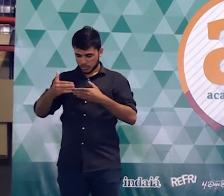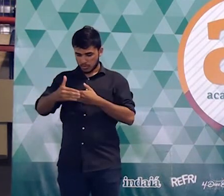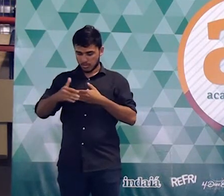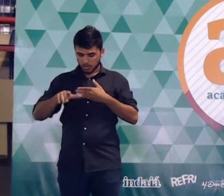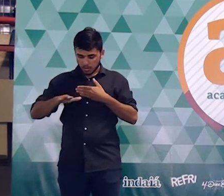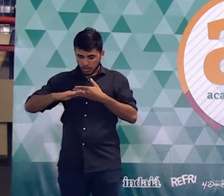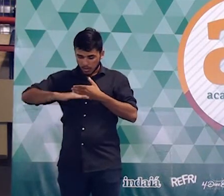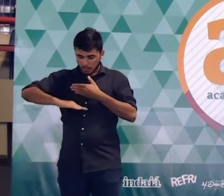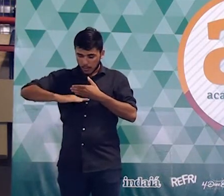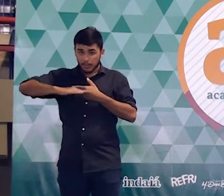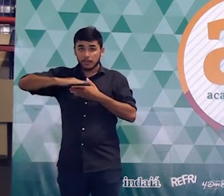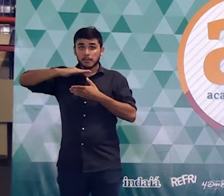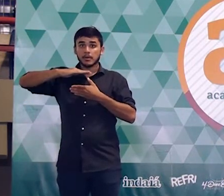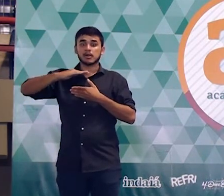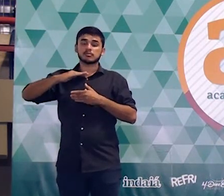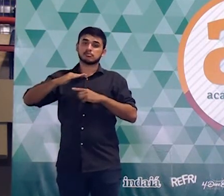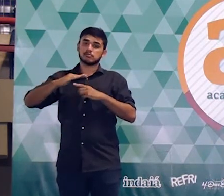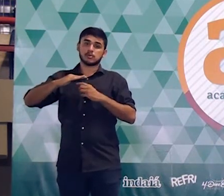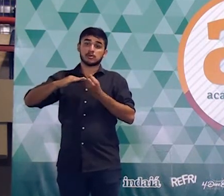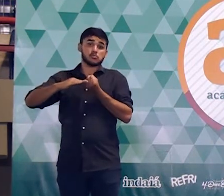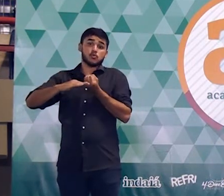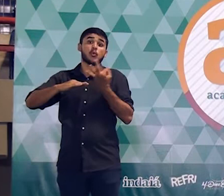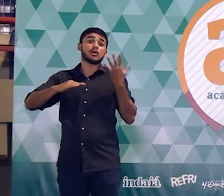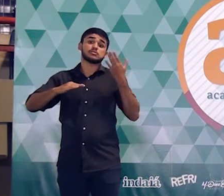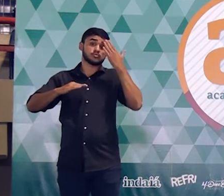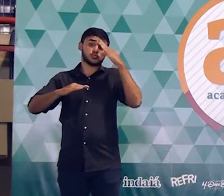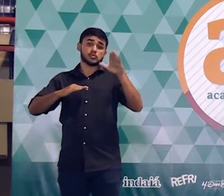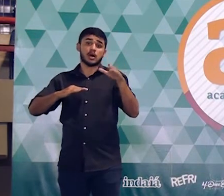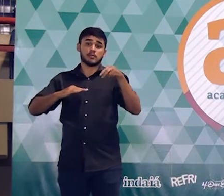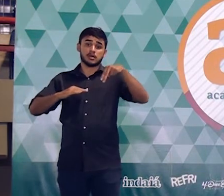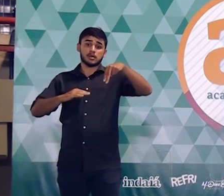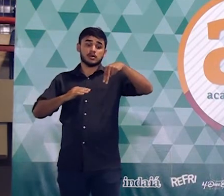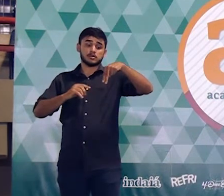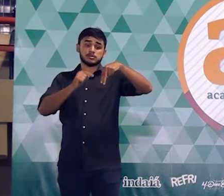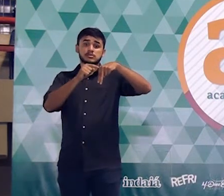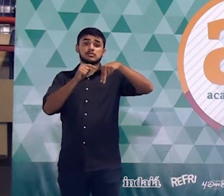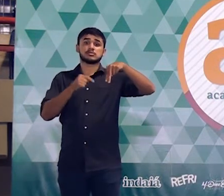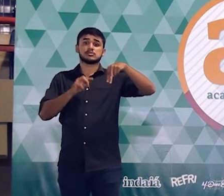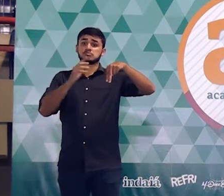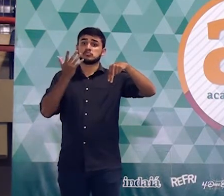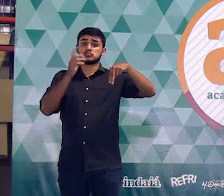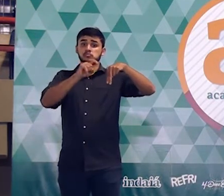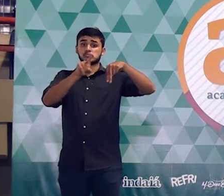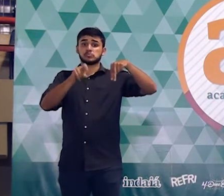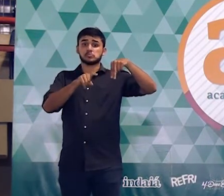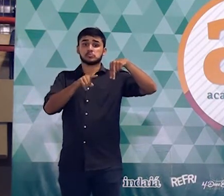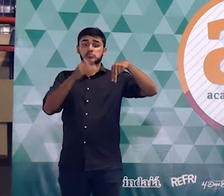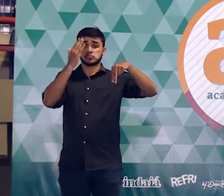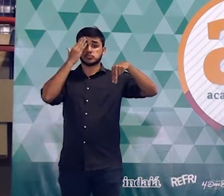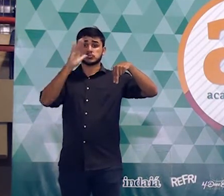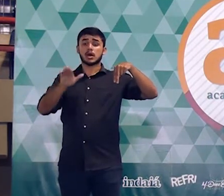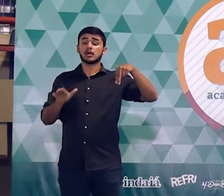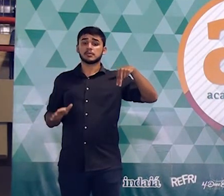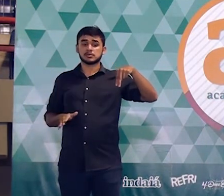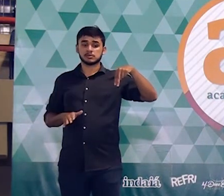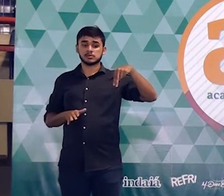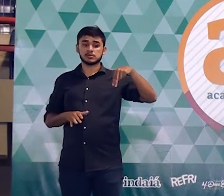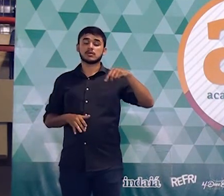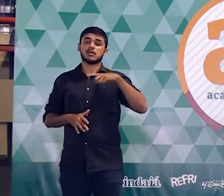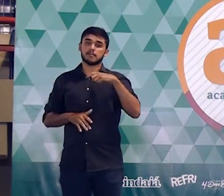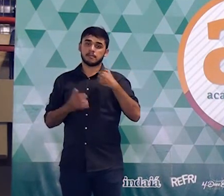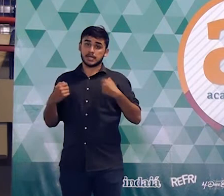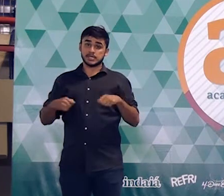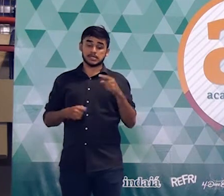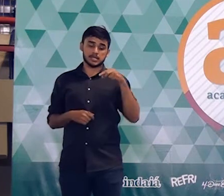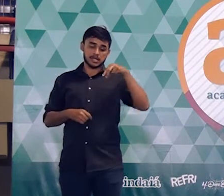questão disse que são N peças. Se são N peças, qual é a área que é possível cobrir? N vezes